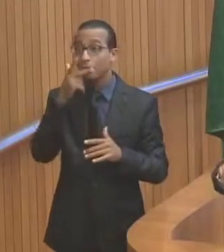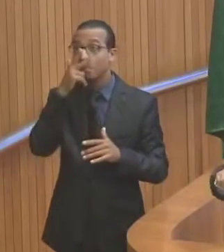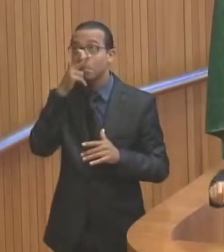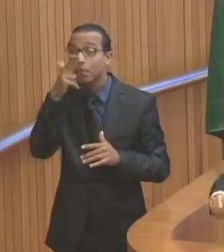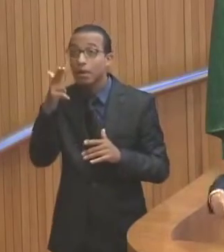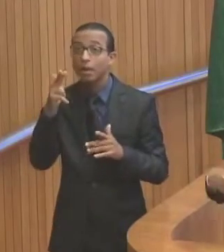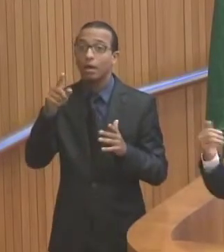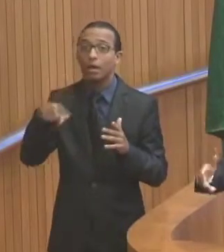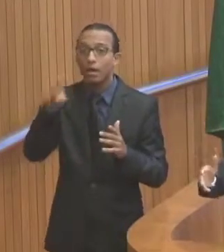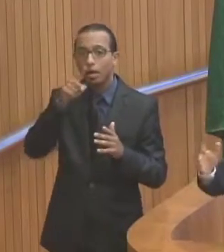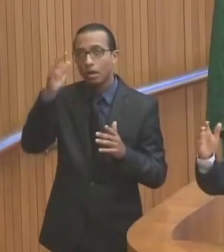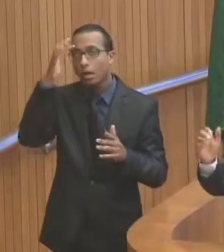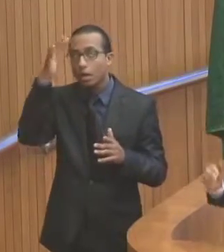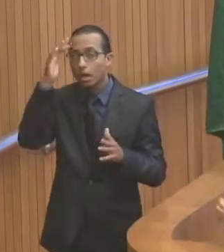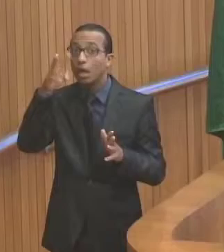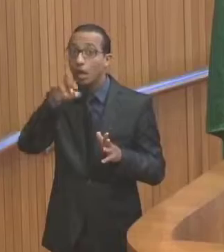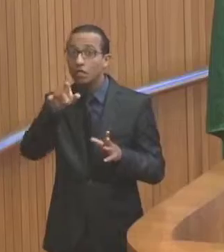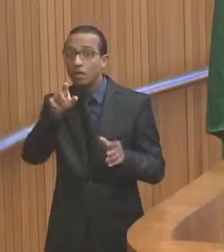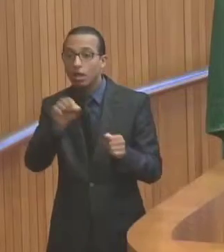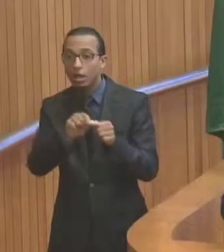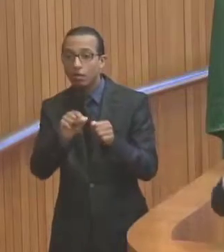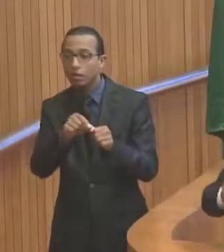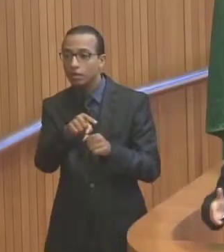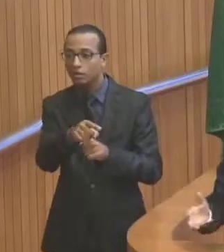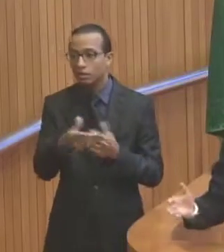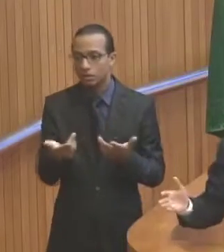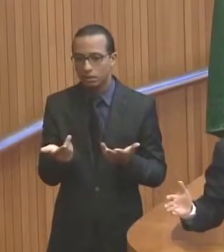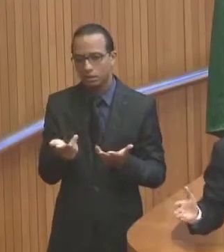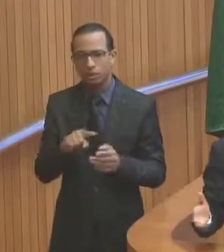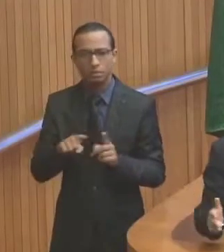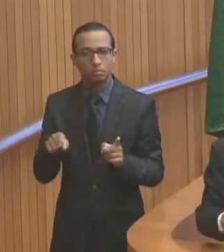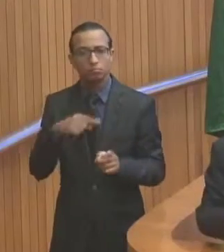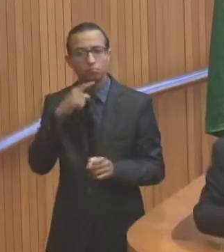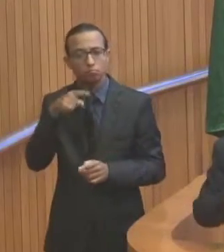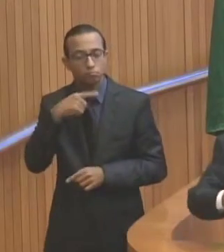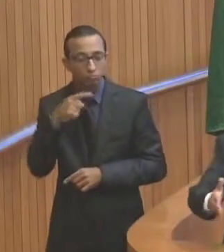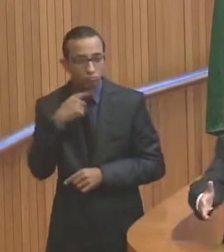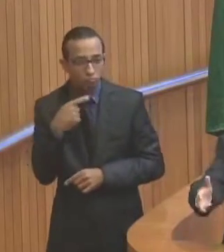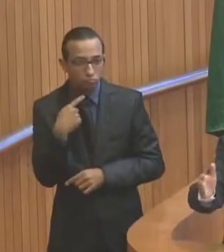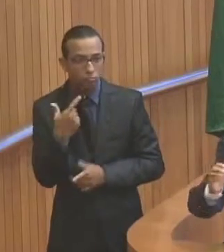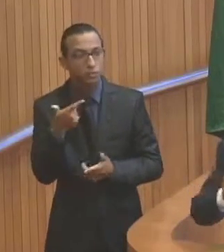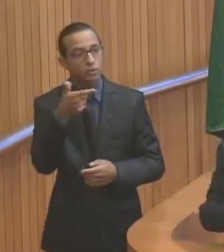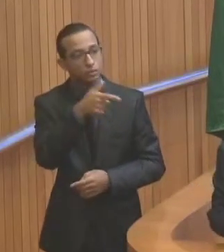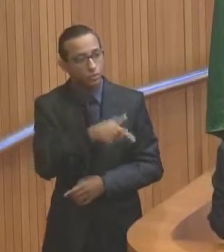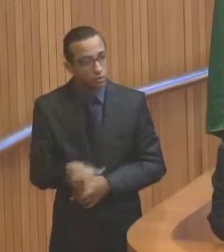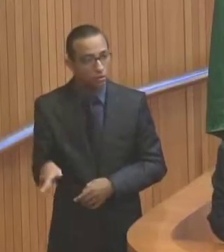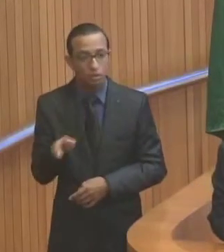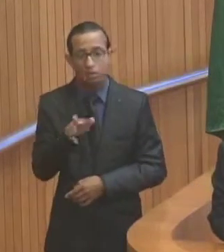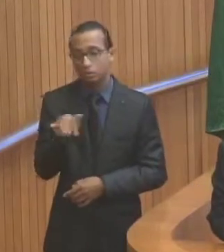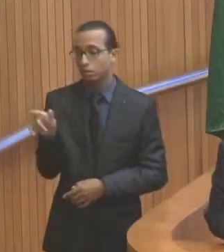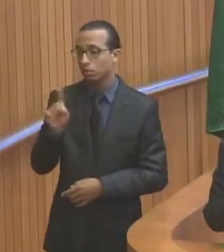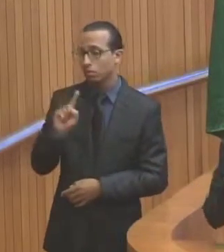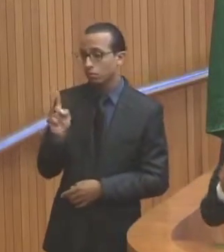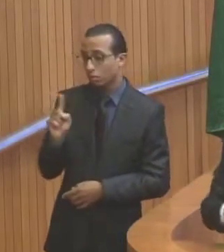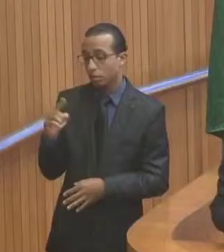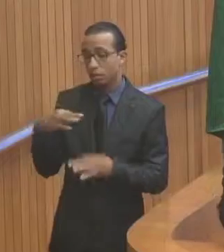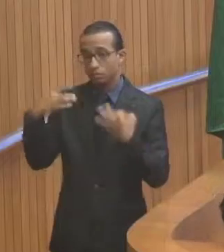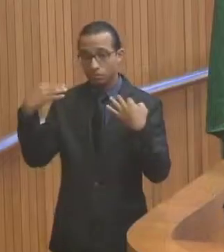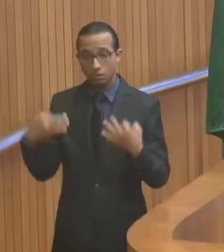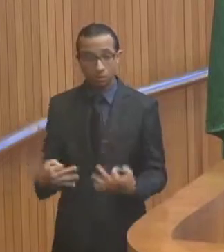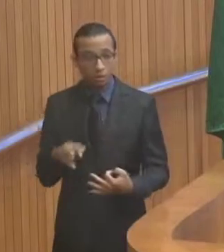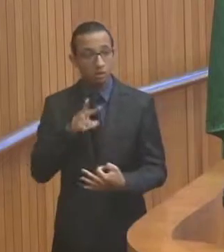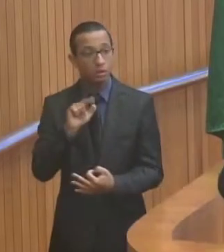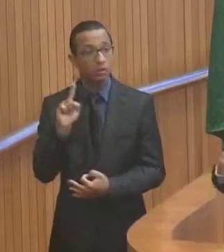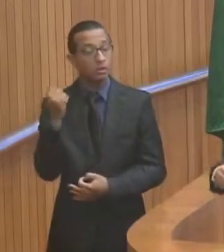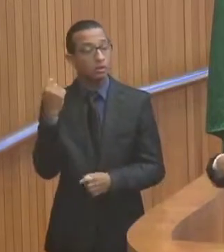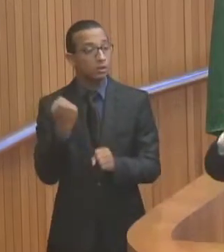ilusão no povo de que a obra vai acontecer. Mas ela nunca aconteceu e, mais uma vez, não vai acontecer. Certamente vai ser uma